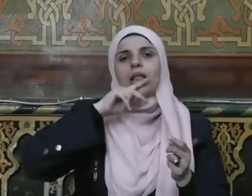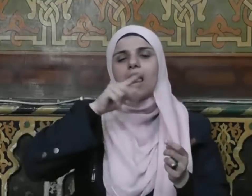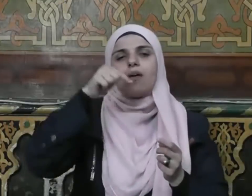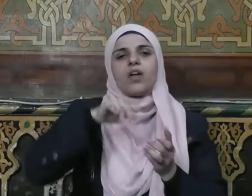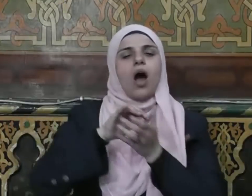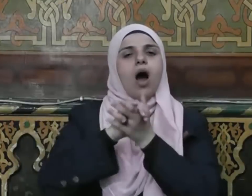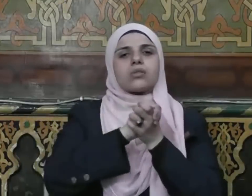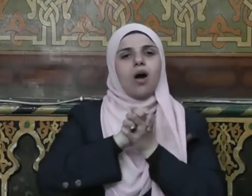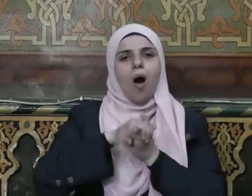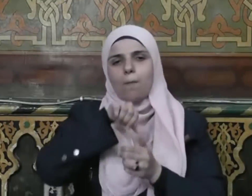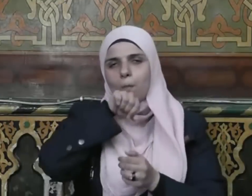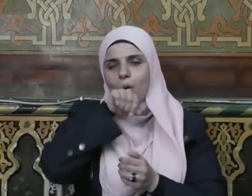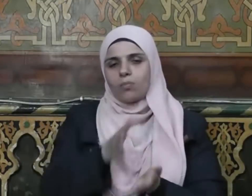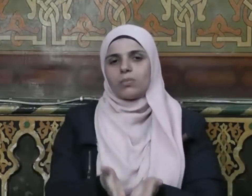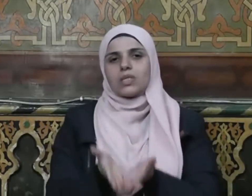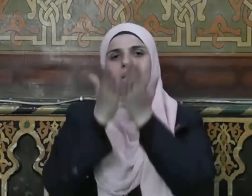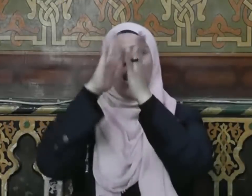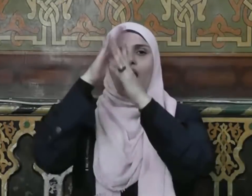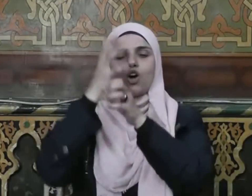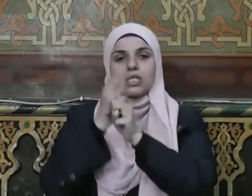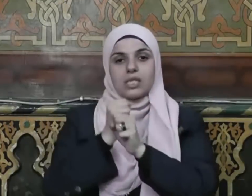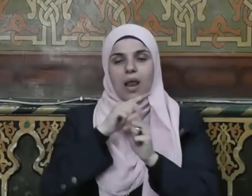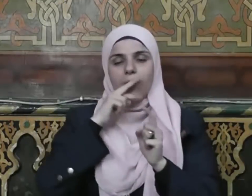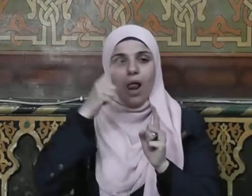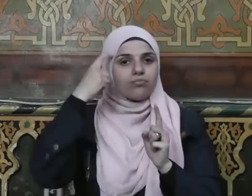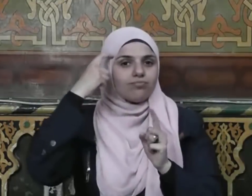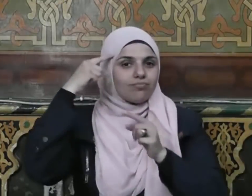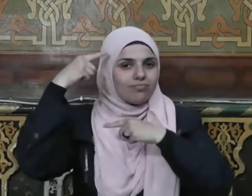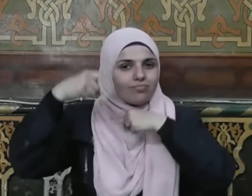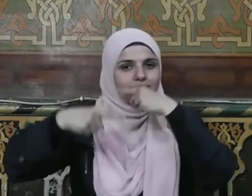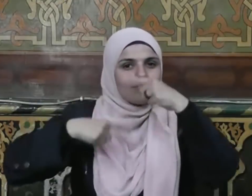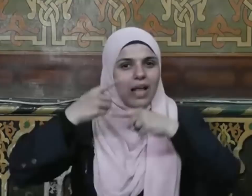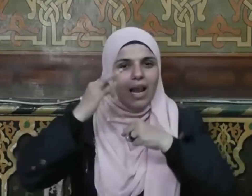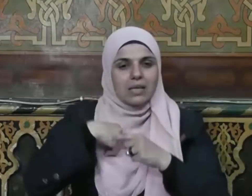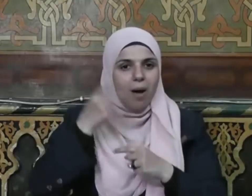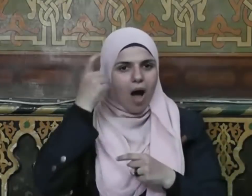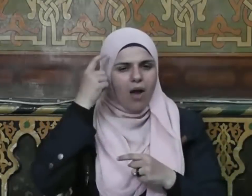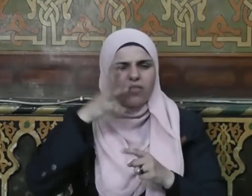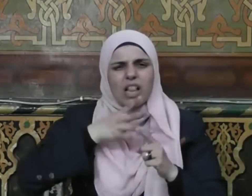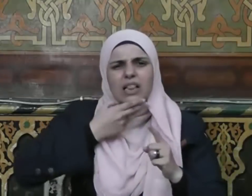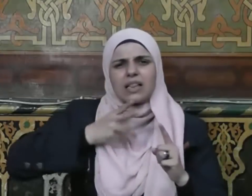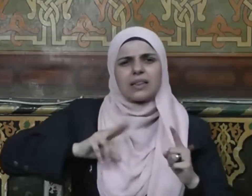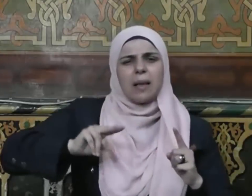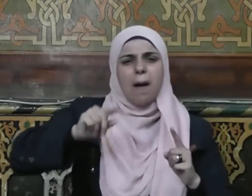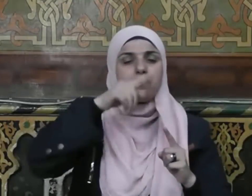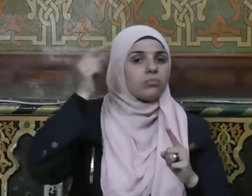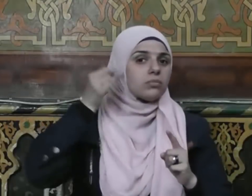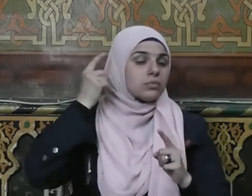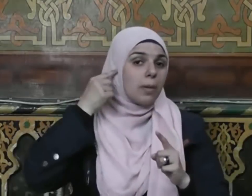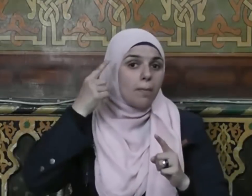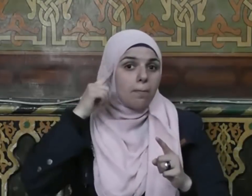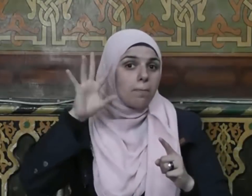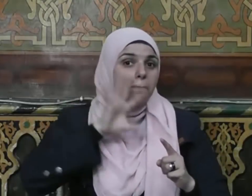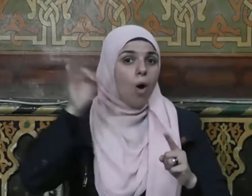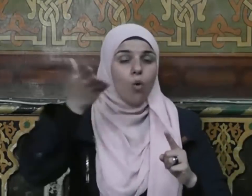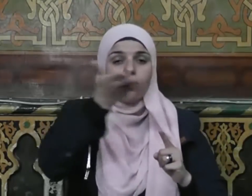أصحاب رسول الله صلى الله عليه وسلم يدرك أنهم ما بلغوا هذه الدرجة